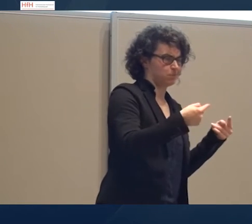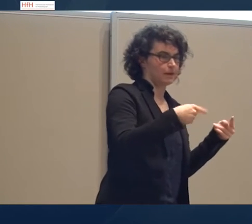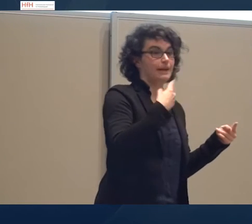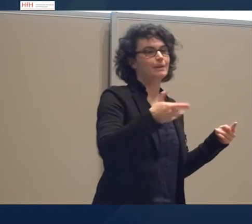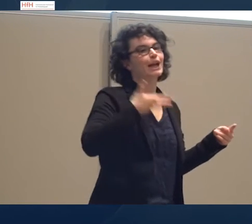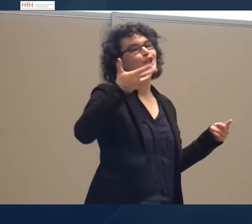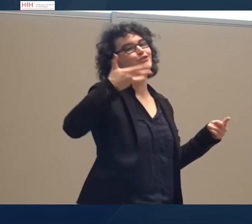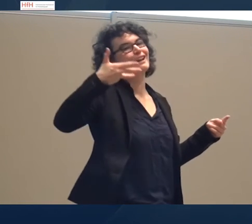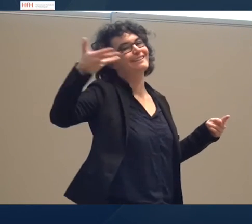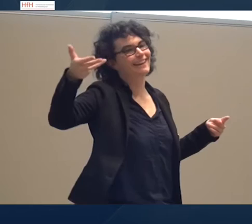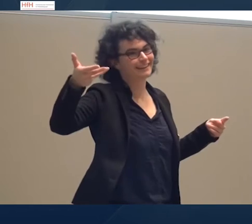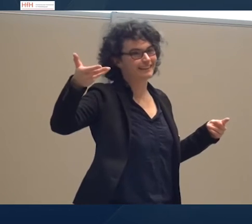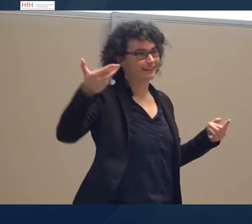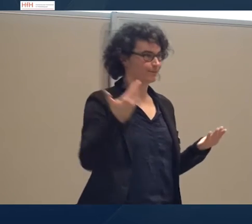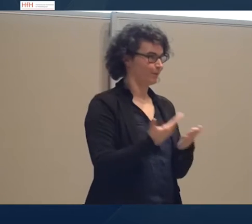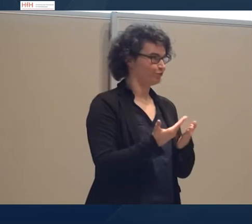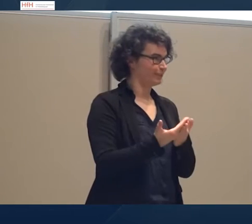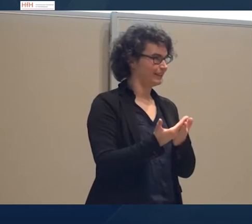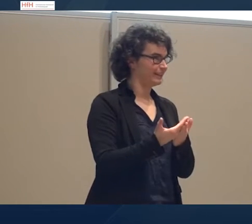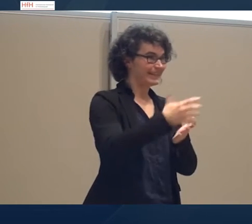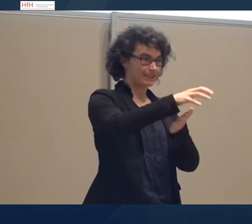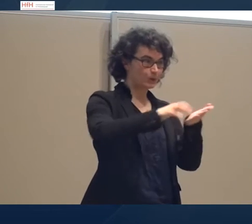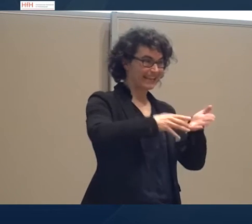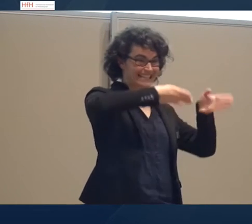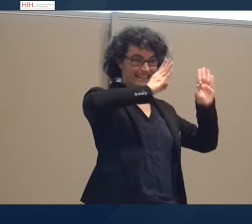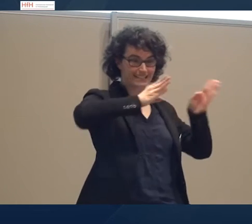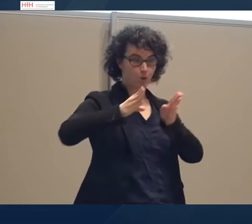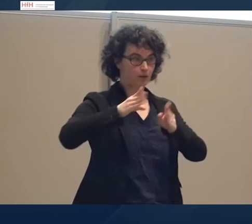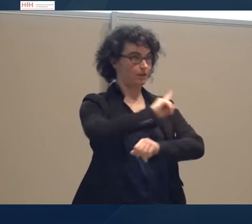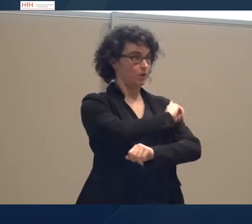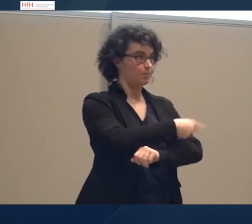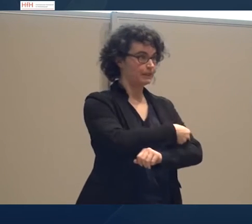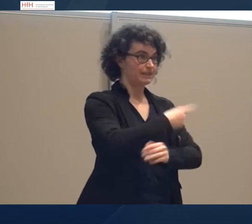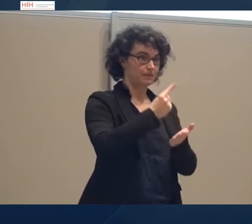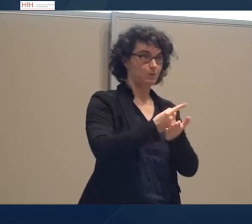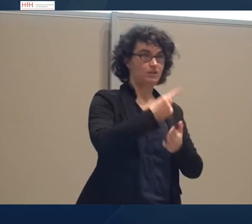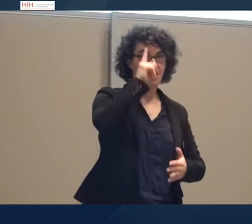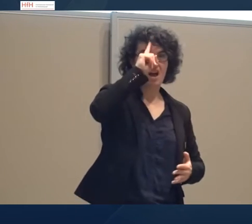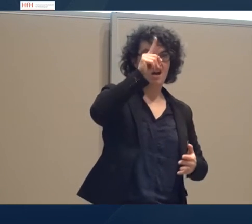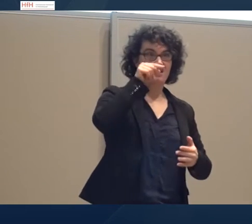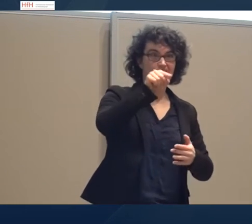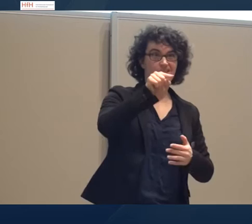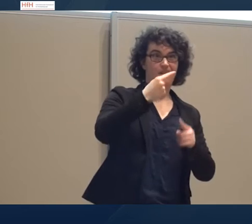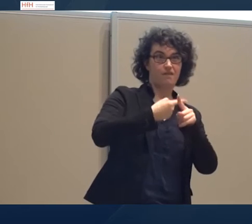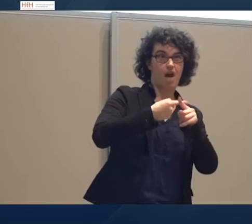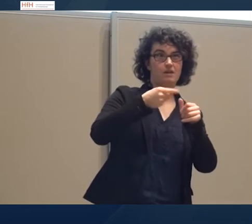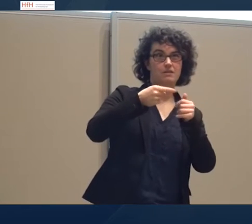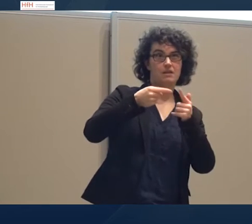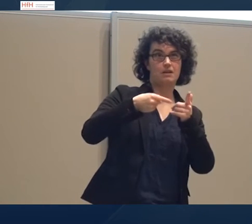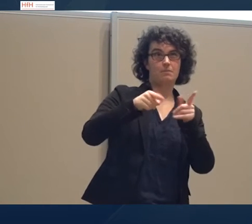So was. Also Textkompetenz ist etwas, was man tatsächlich lernen muss. Und zwar nicht ganz so